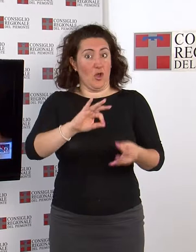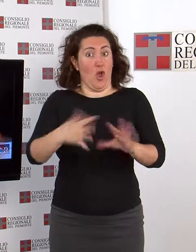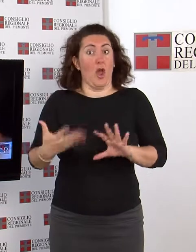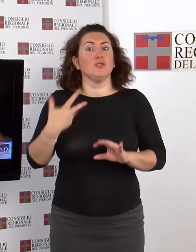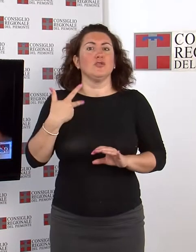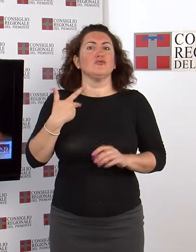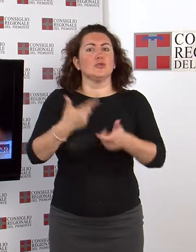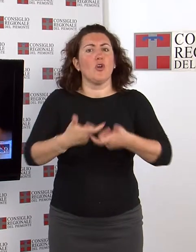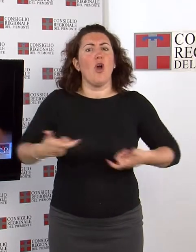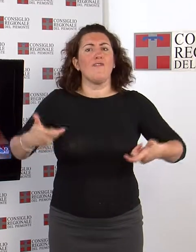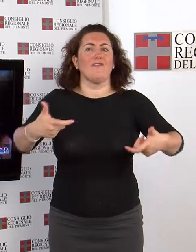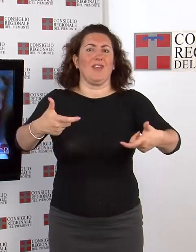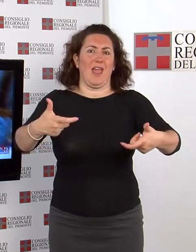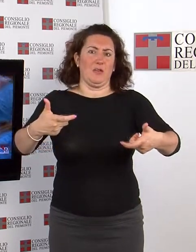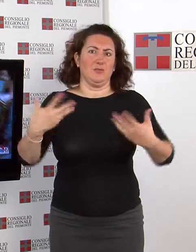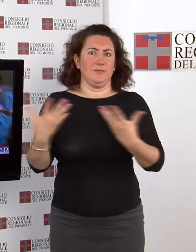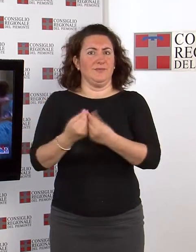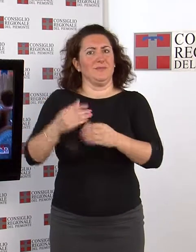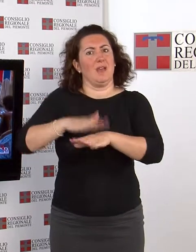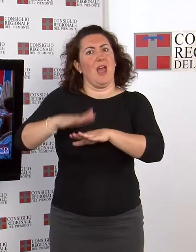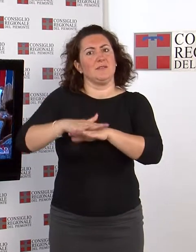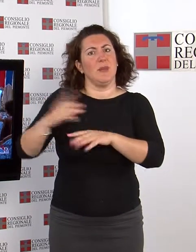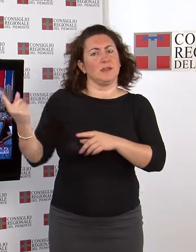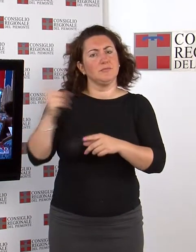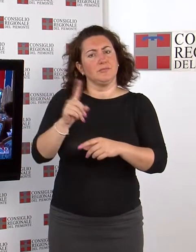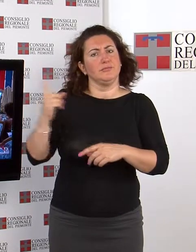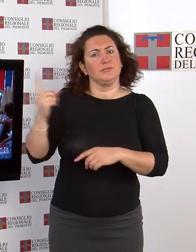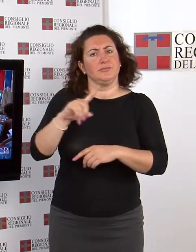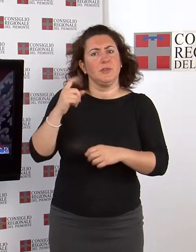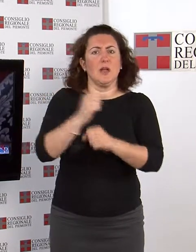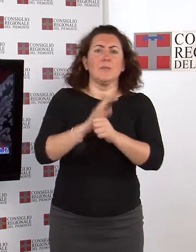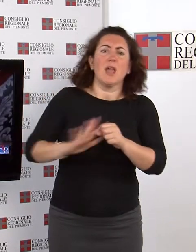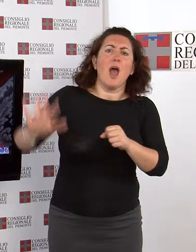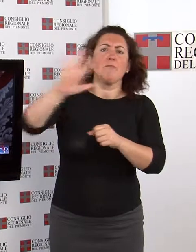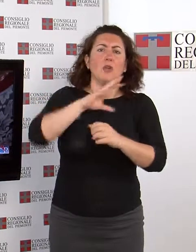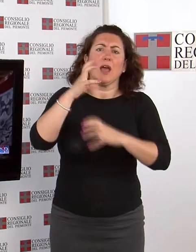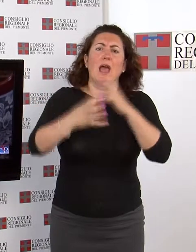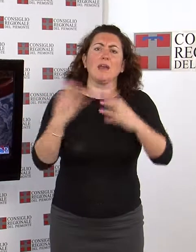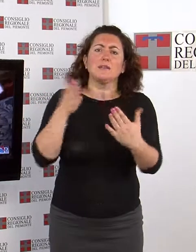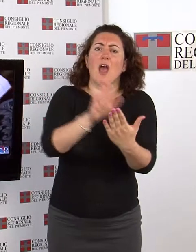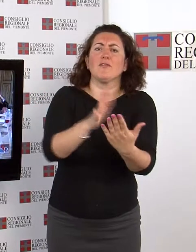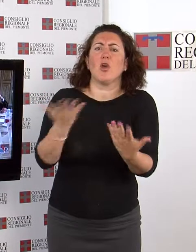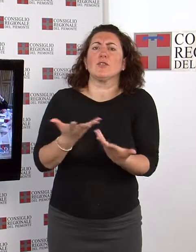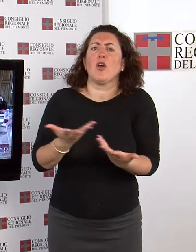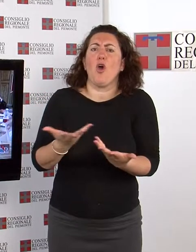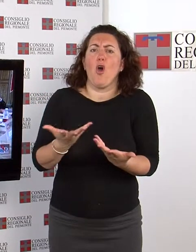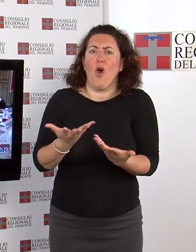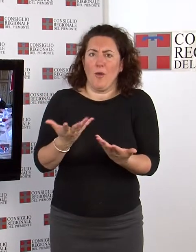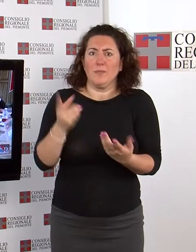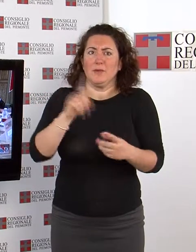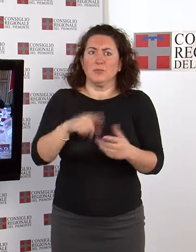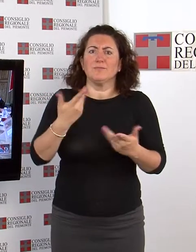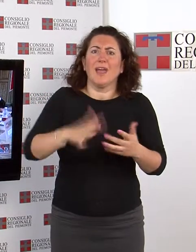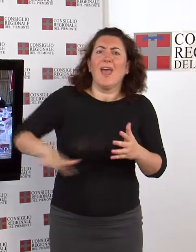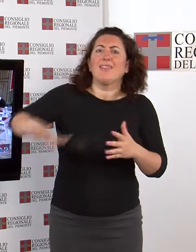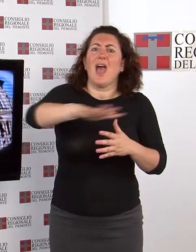convegno per analizzare, con l'aiuto di esperti, come il Piemonte sta attraversando la crisi e quali sono le prospettive per la ripresa di questo